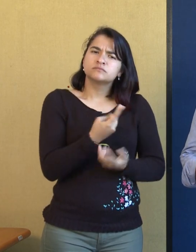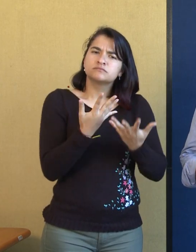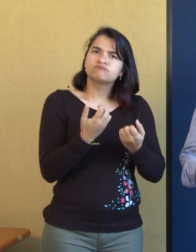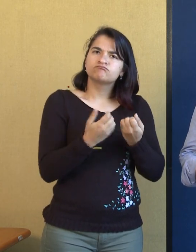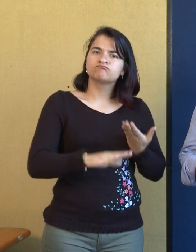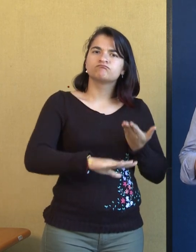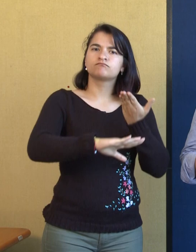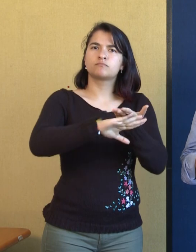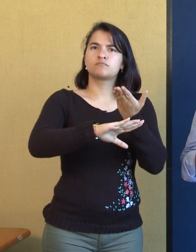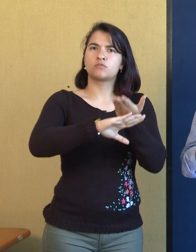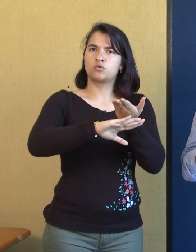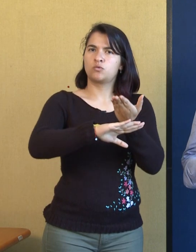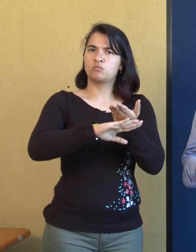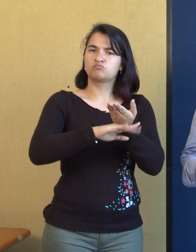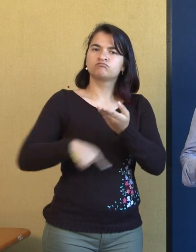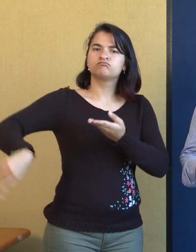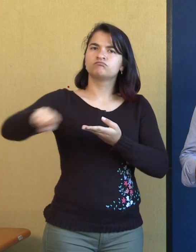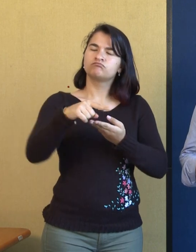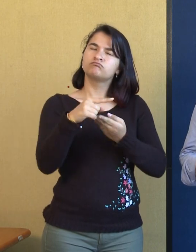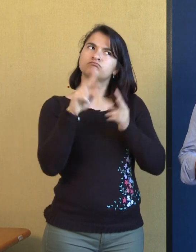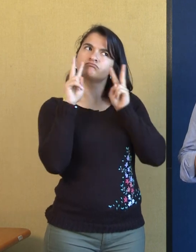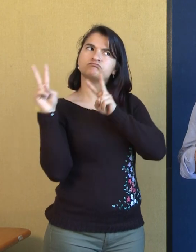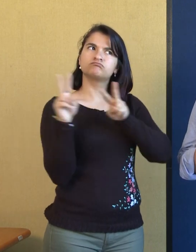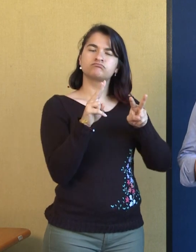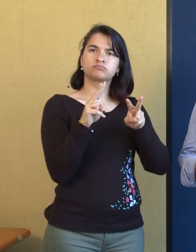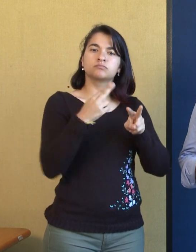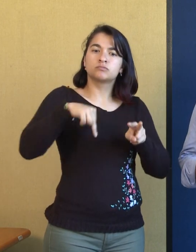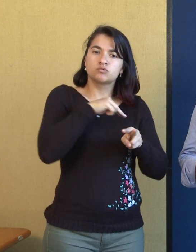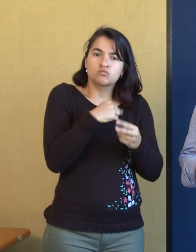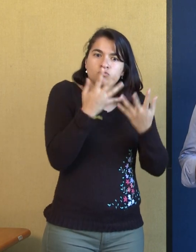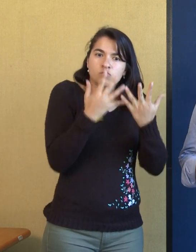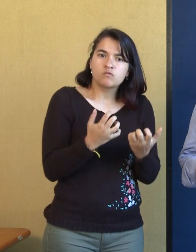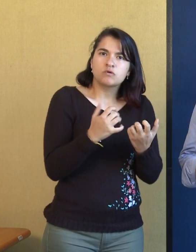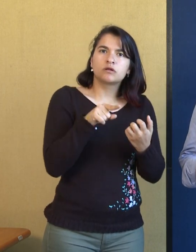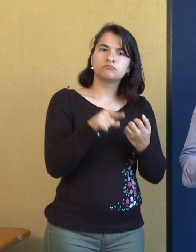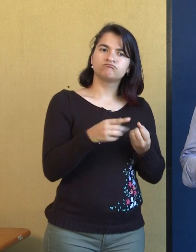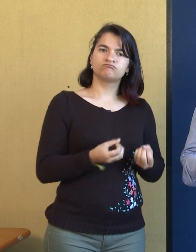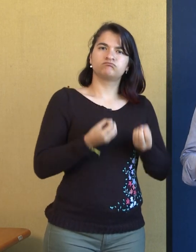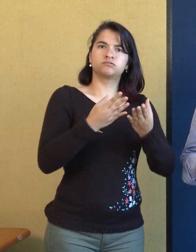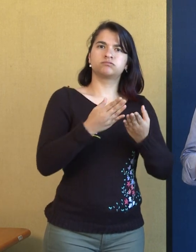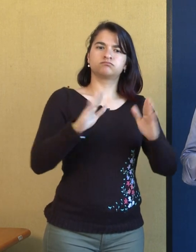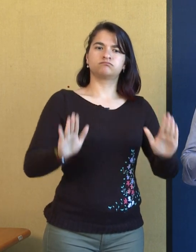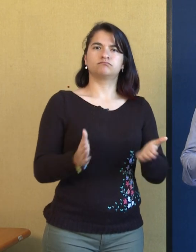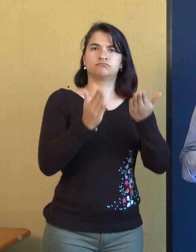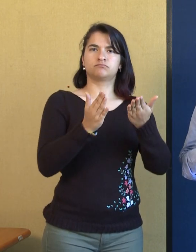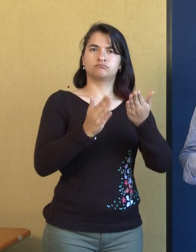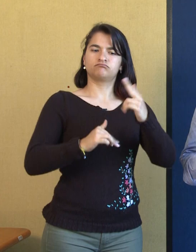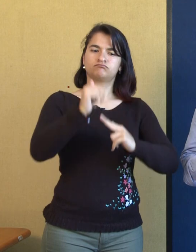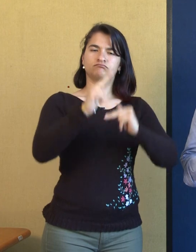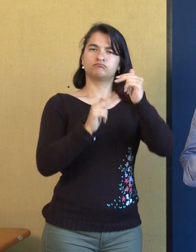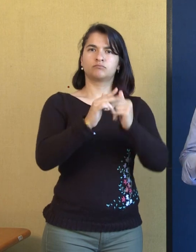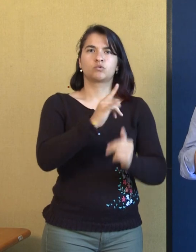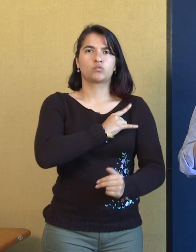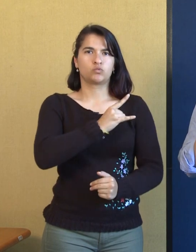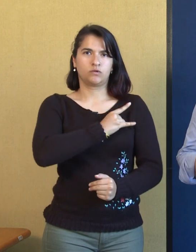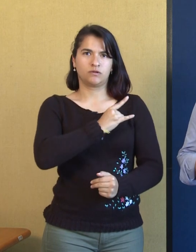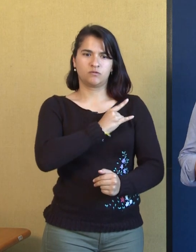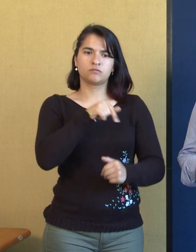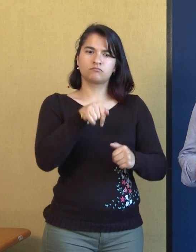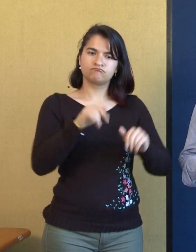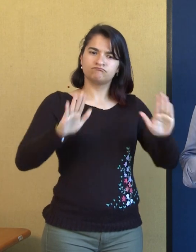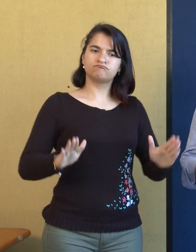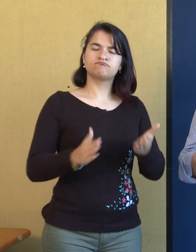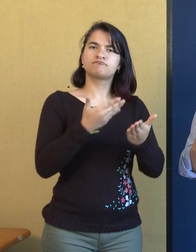propuestas, tenemos la firme intención de aportarle a la universidad, dando posibilidades en una